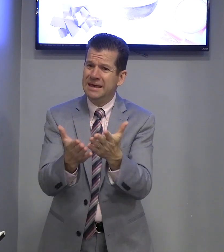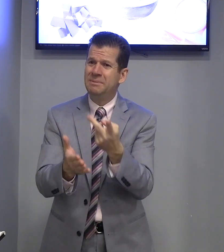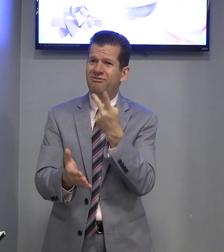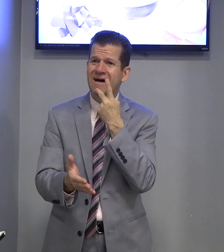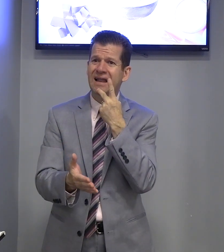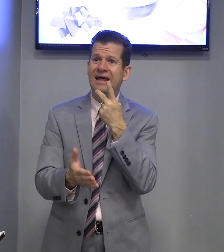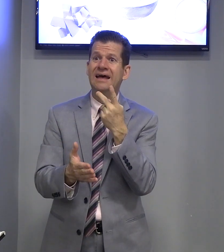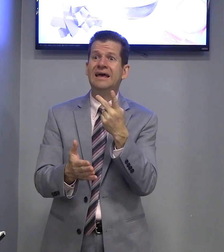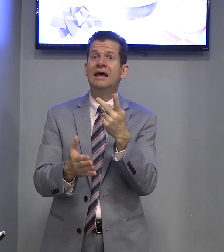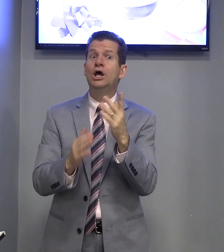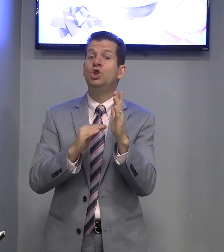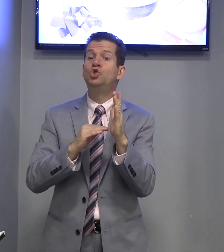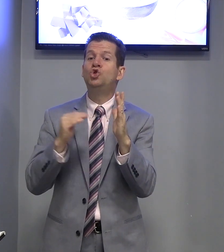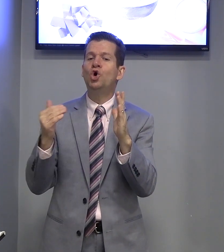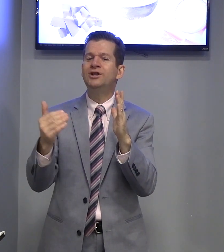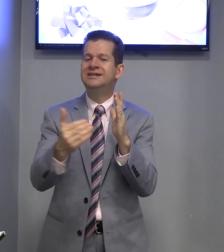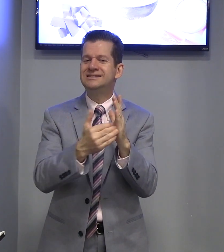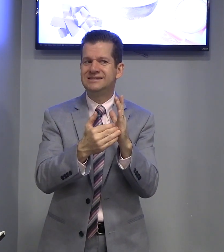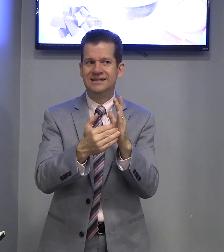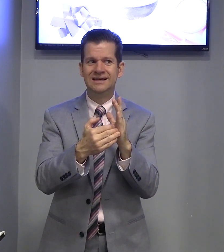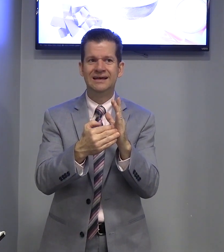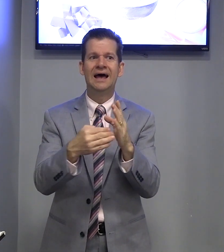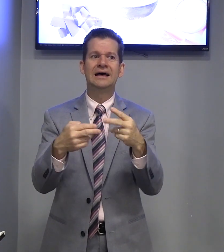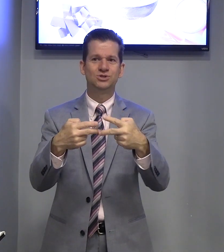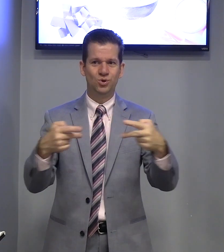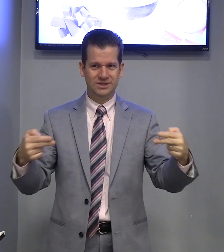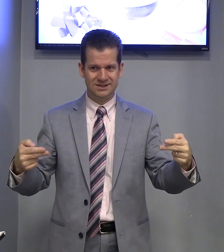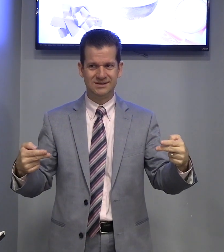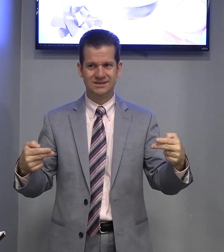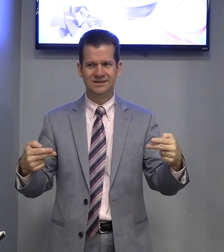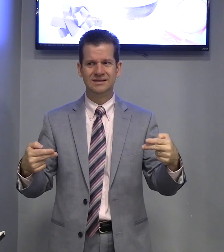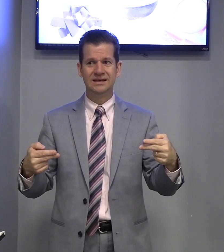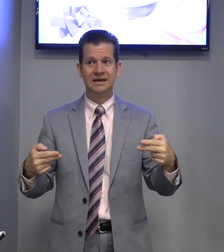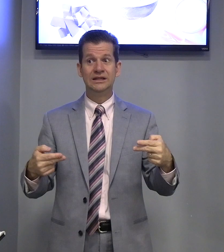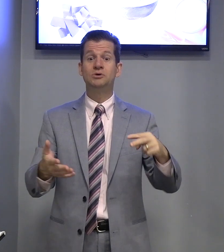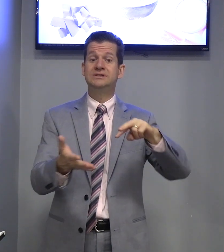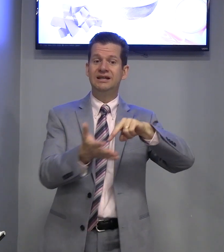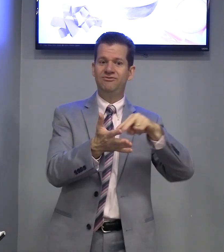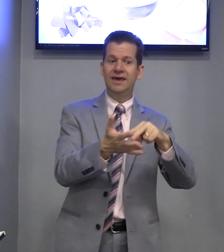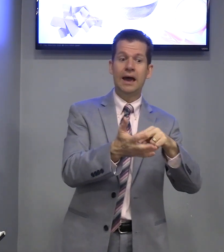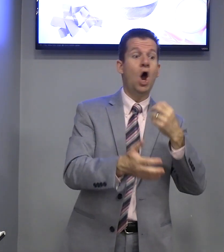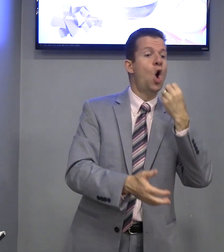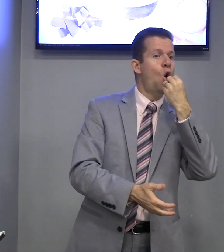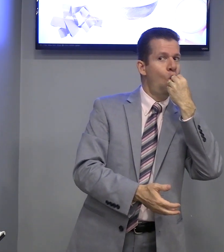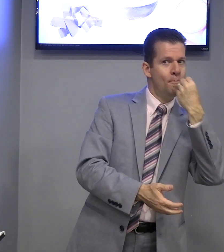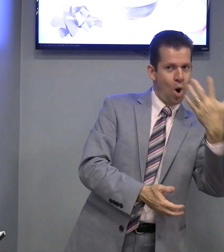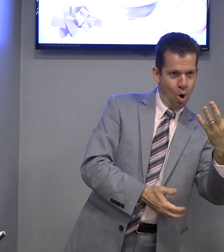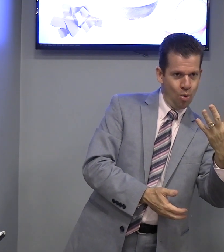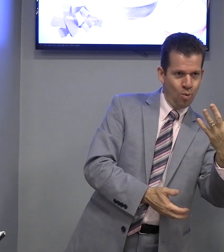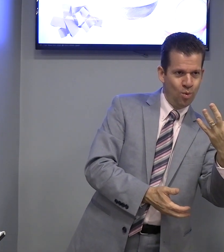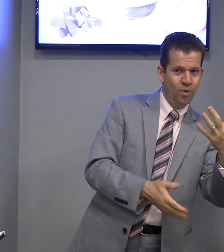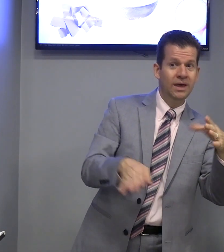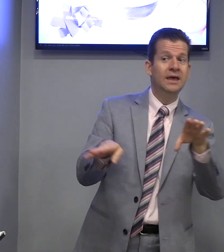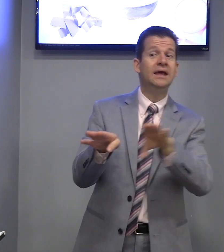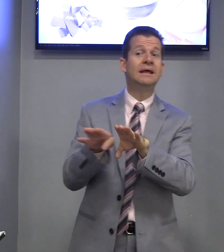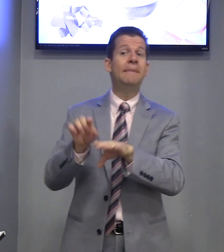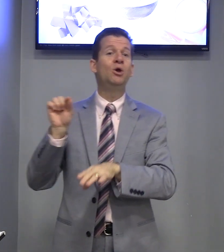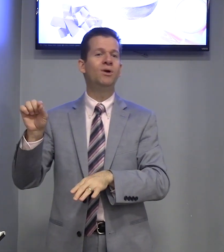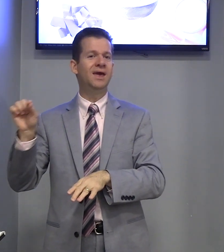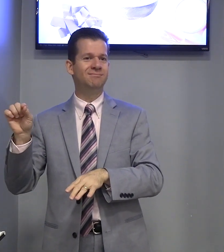Bíblia fala todas as coisas. Então, significa o bom e também o quê?